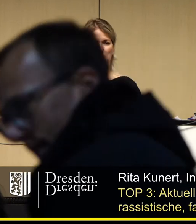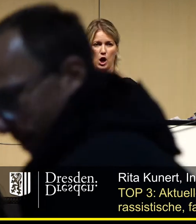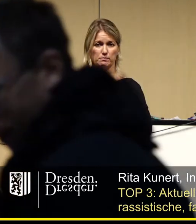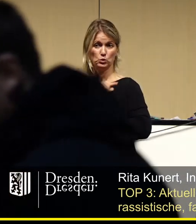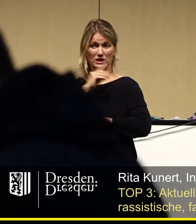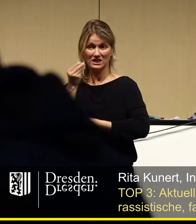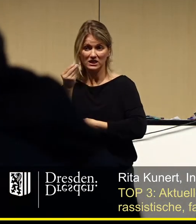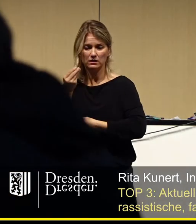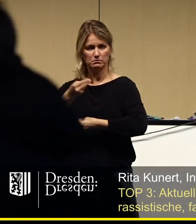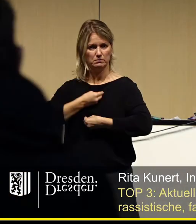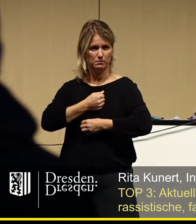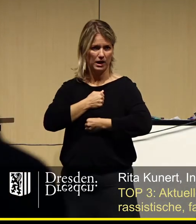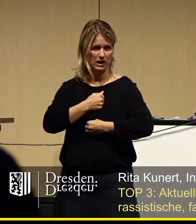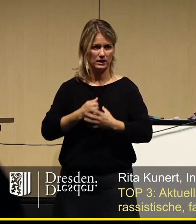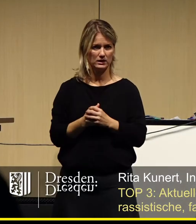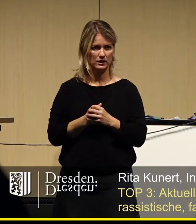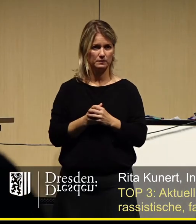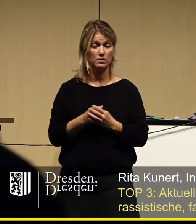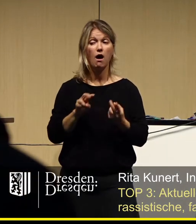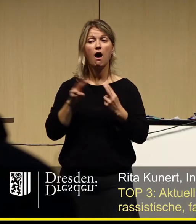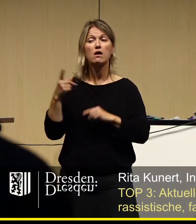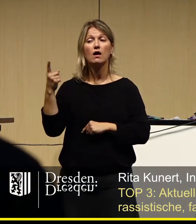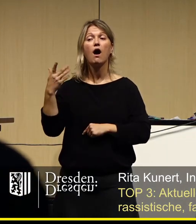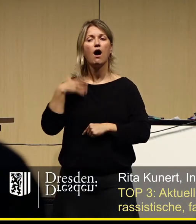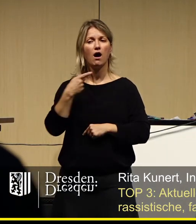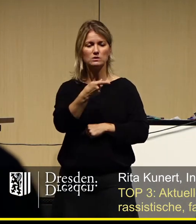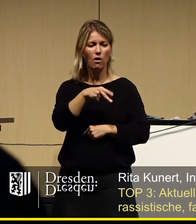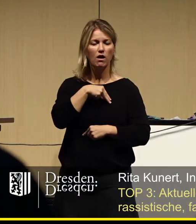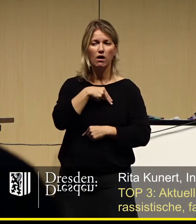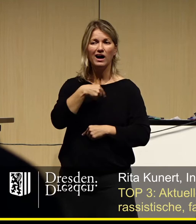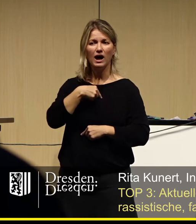Hand gegeben, auch wenn sich andere gern diesen Orden anheften.